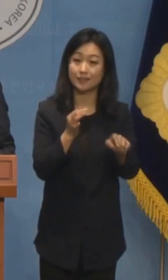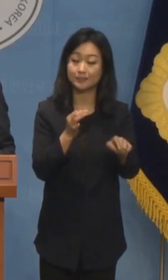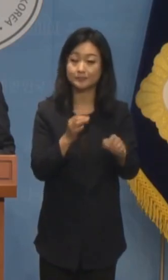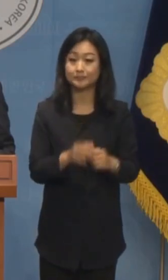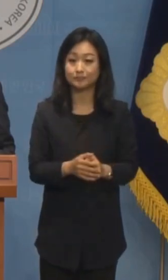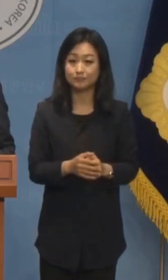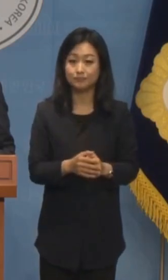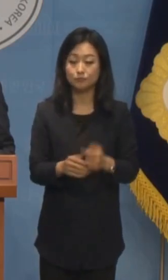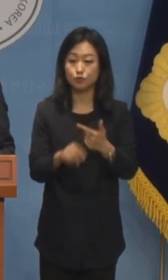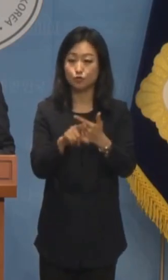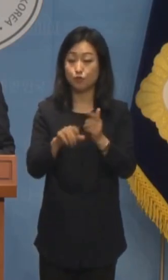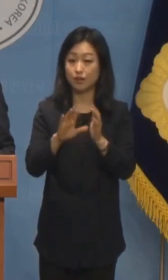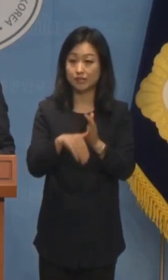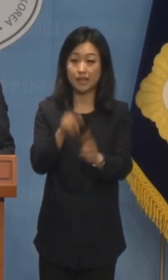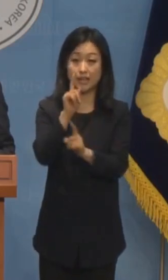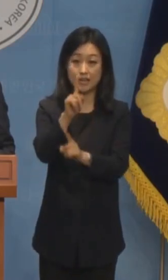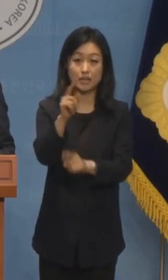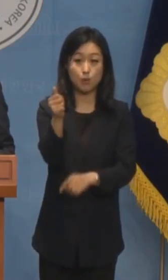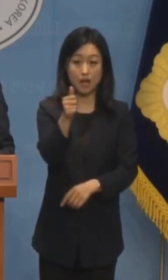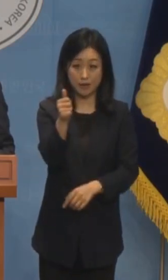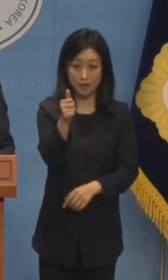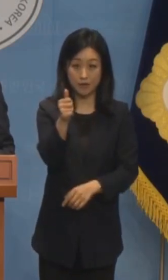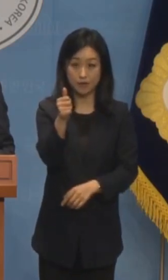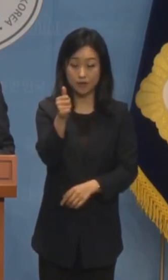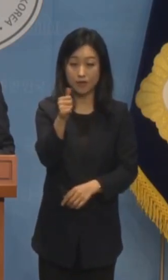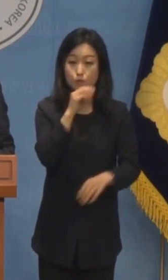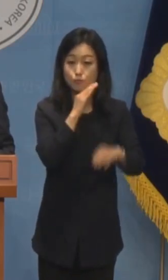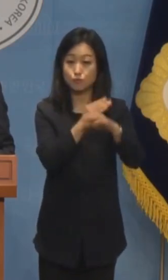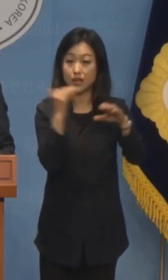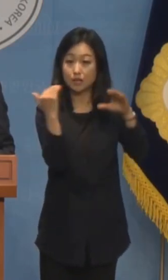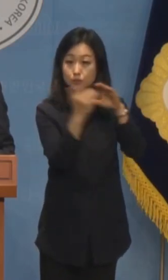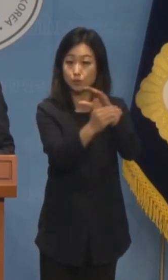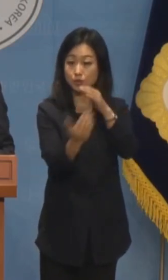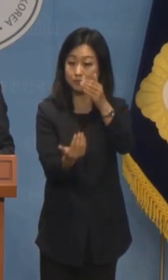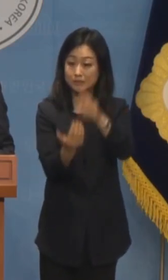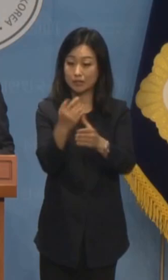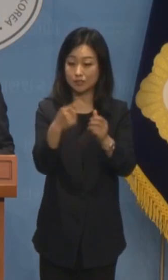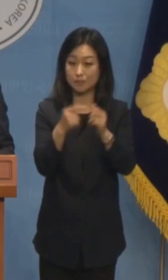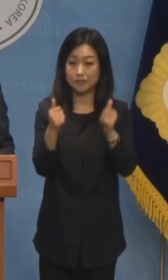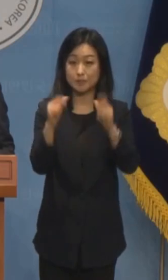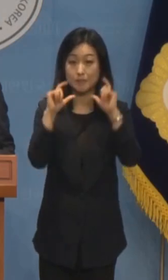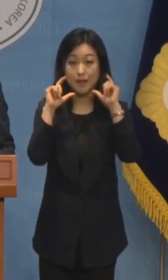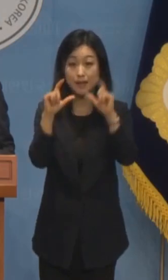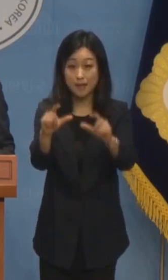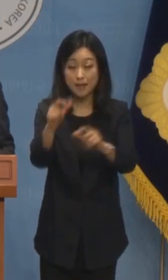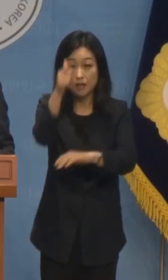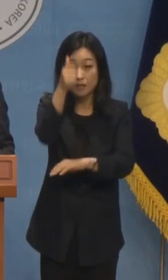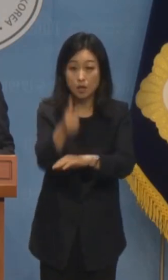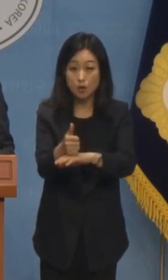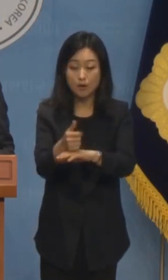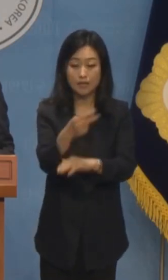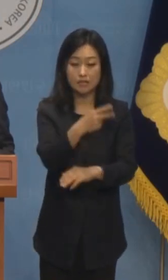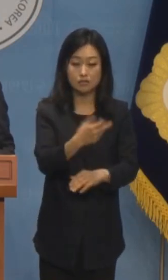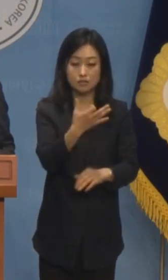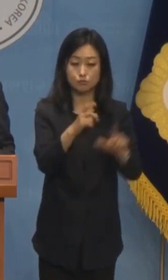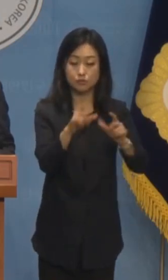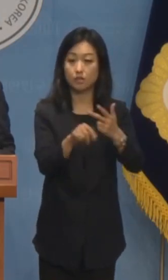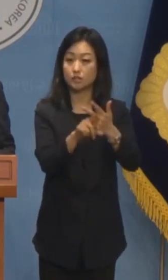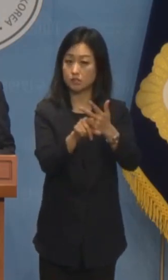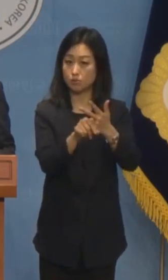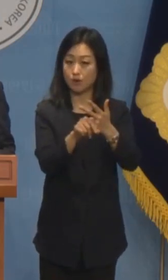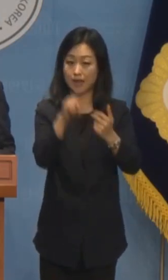6월 선고한 이화영 전 부지사에 대한 대북송금 사건 1심 판결에서 2019년 7월